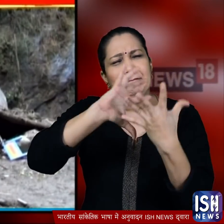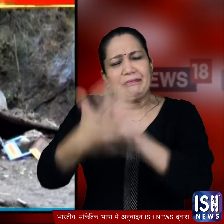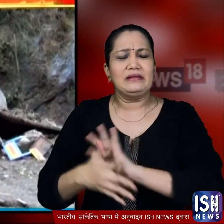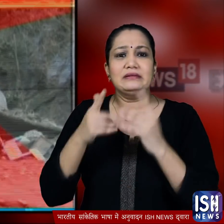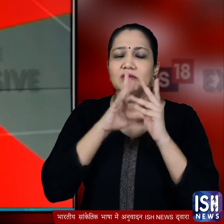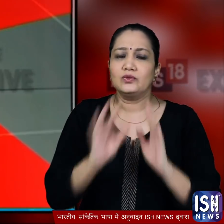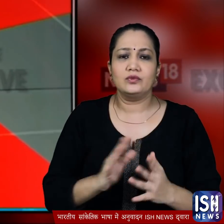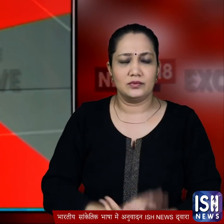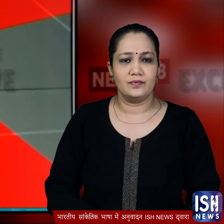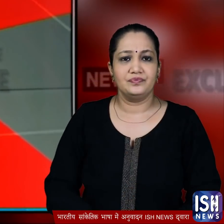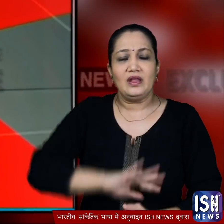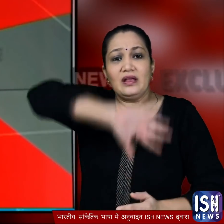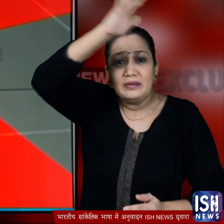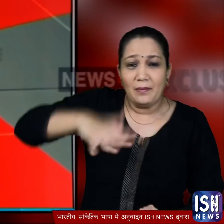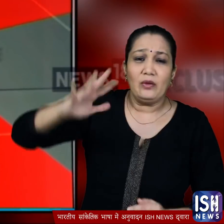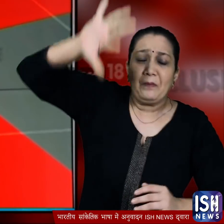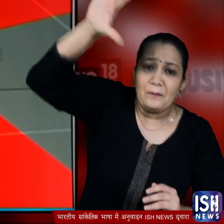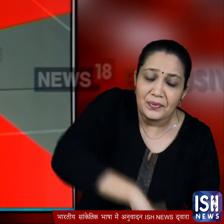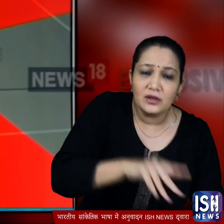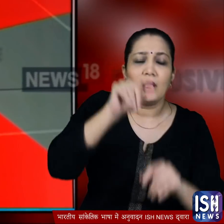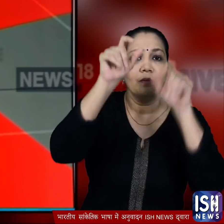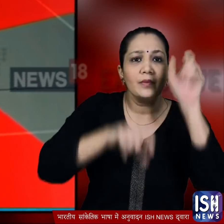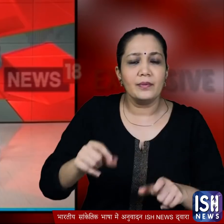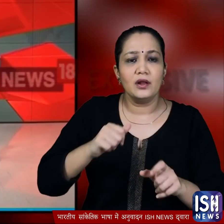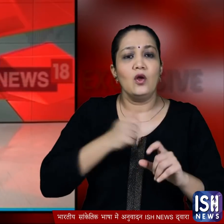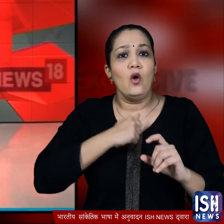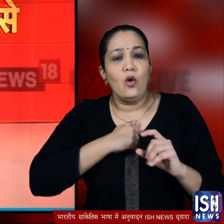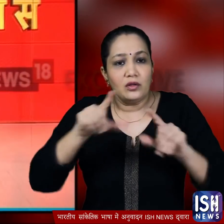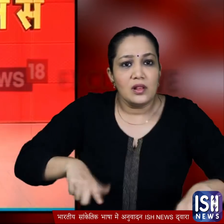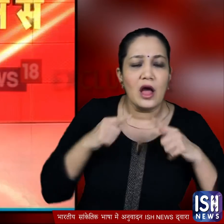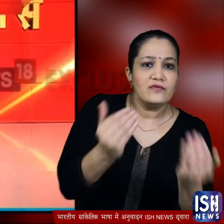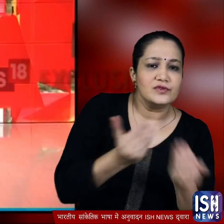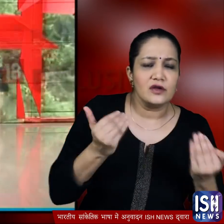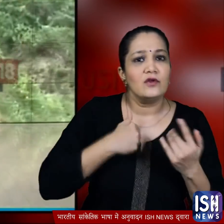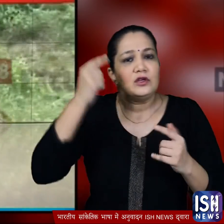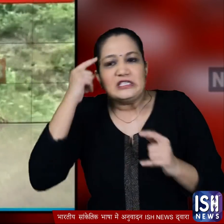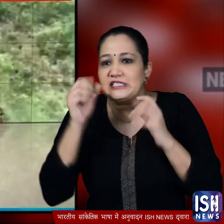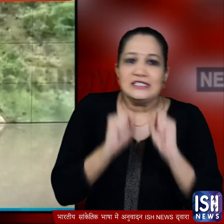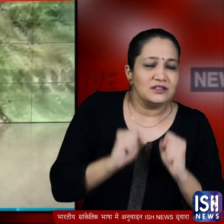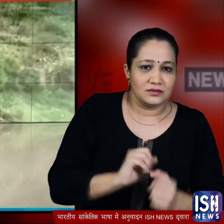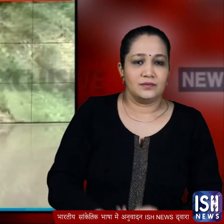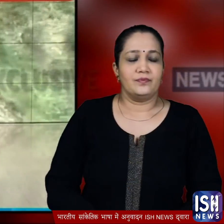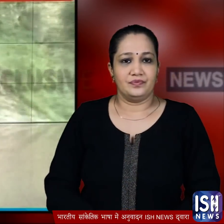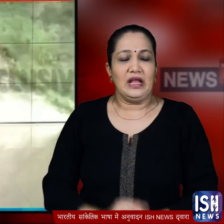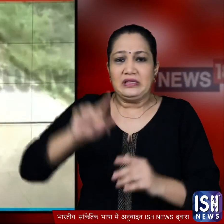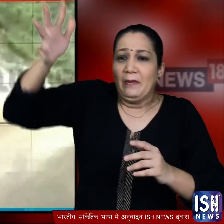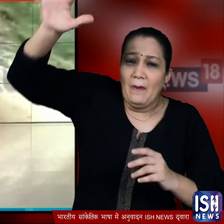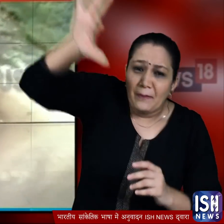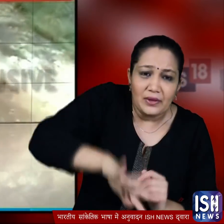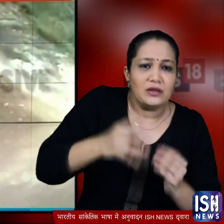दिया कुछ इलाकों में तो पहाडों के किसकने से लोगों को अपनों की जिंदगी बचाने के लिए भी जद्दो जहद करनी पड़ी क्योंकि मलबा पहलने से